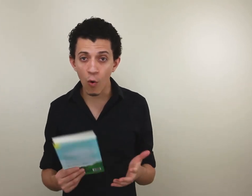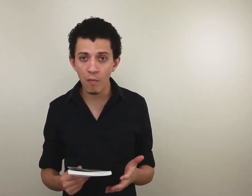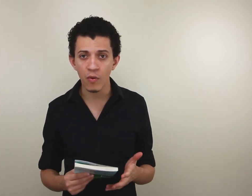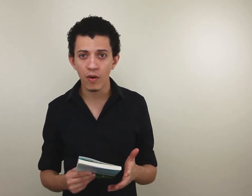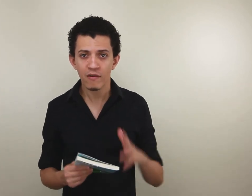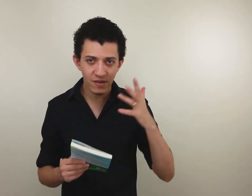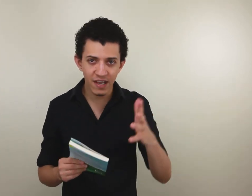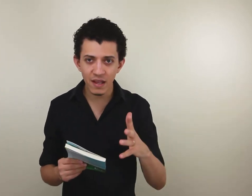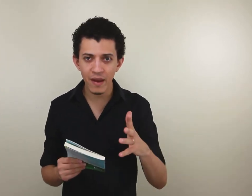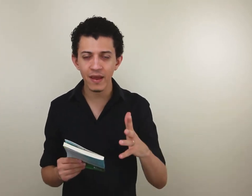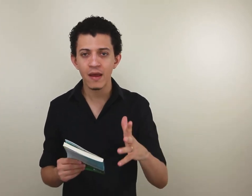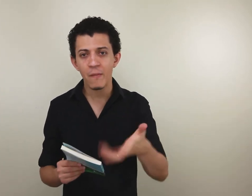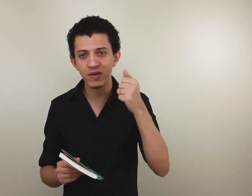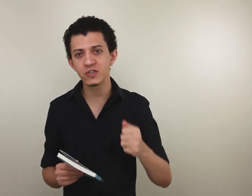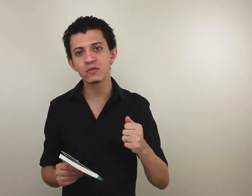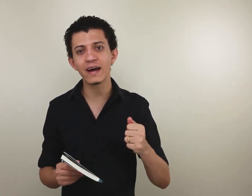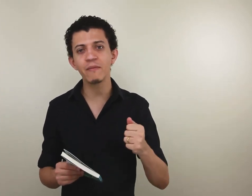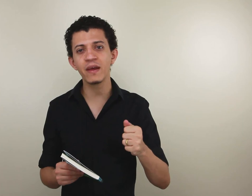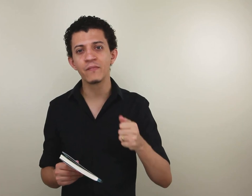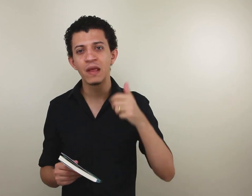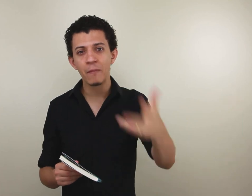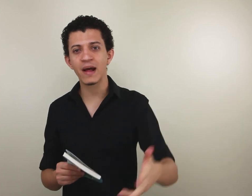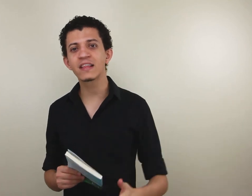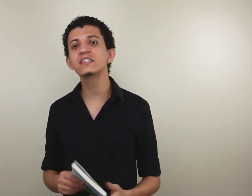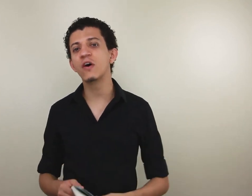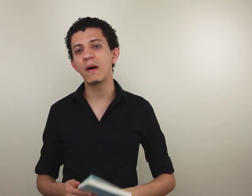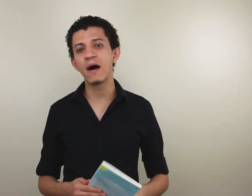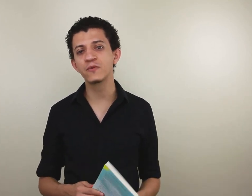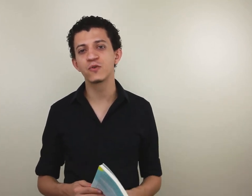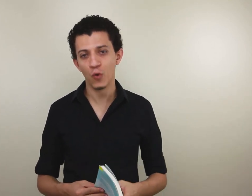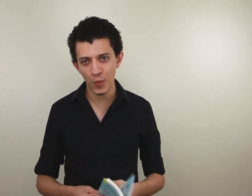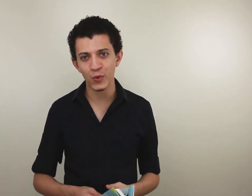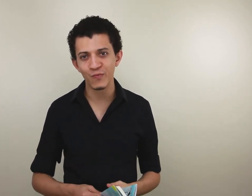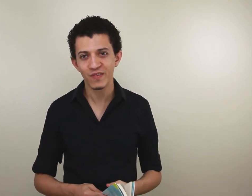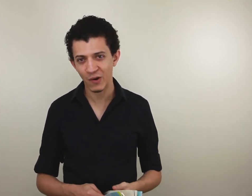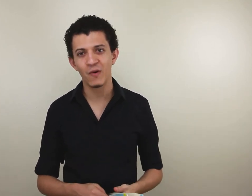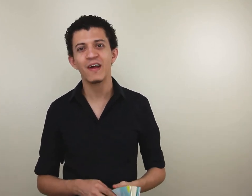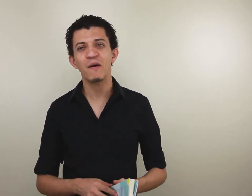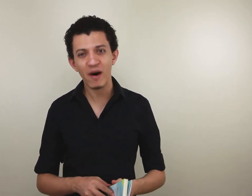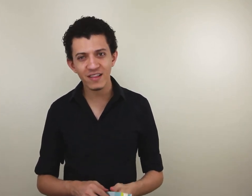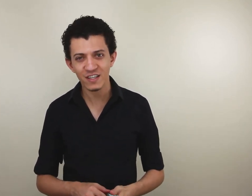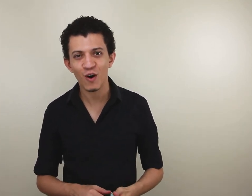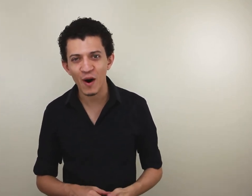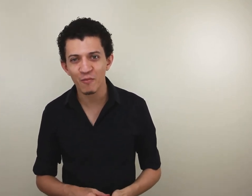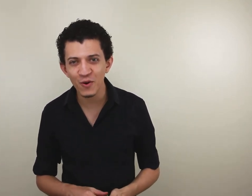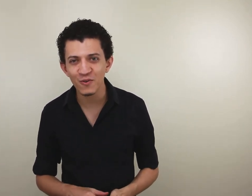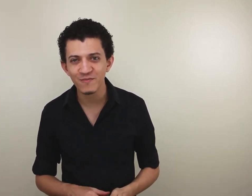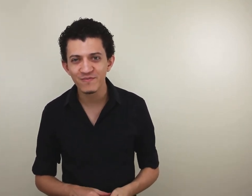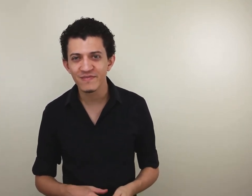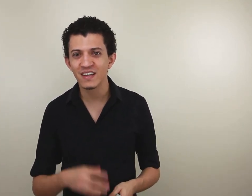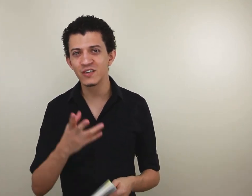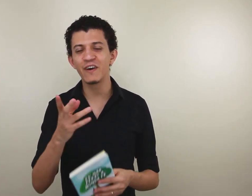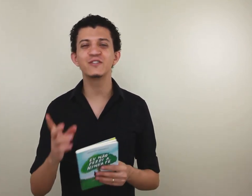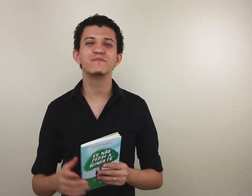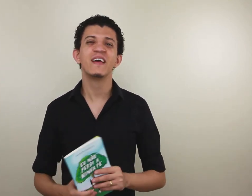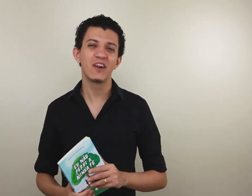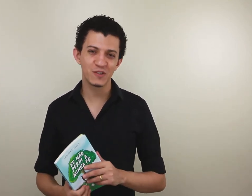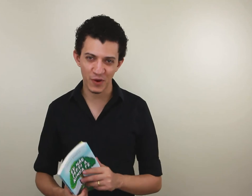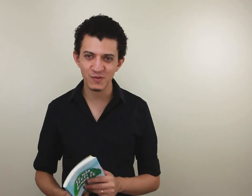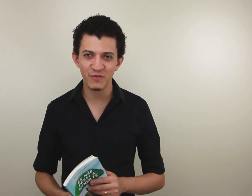como você também pode se juntar a mim para transformarmos o mundo. Então, bora transformar o mundo? Te vejo em nosso próximo